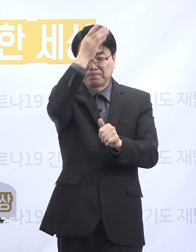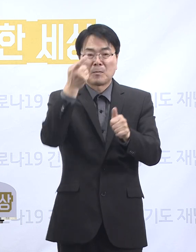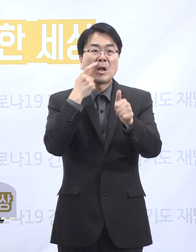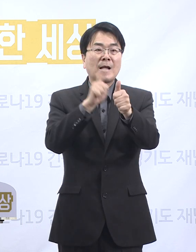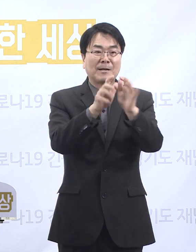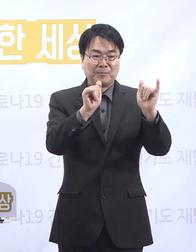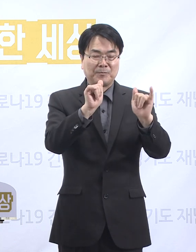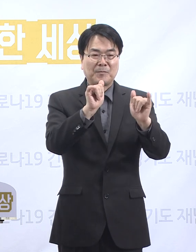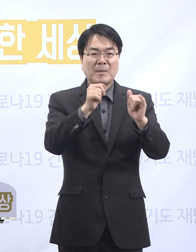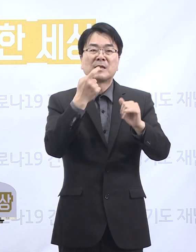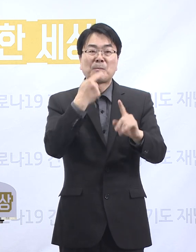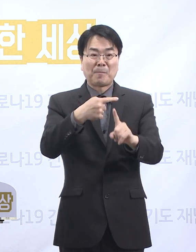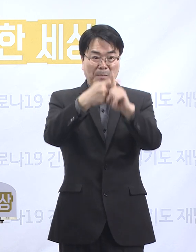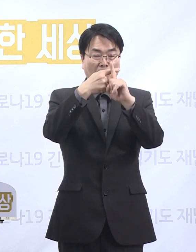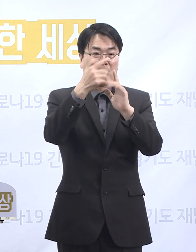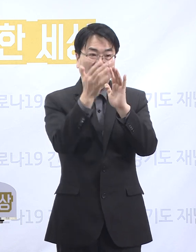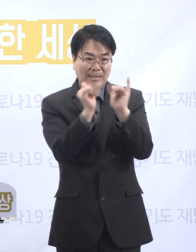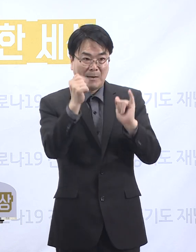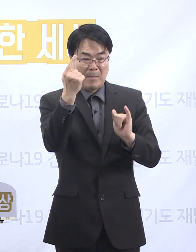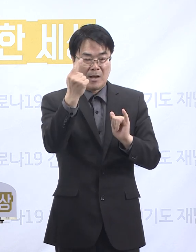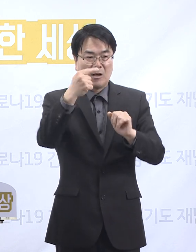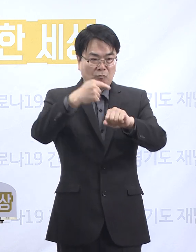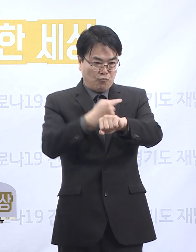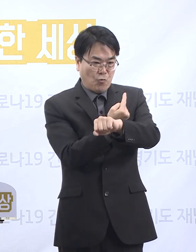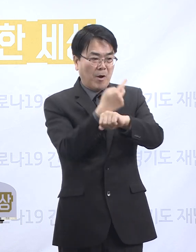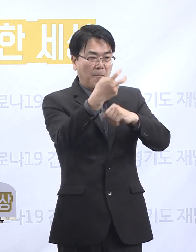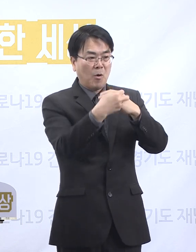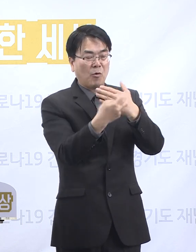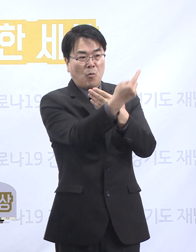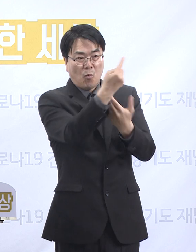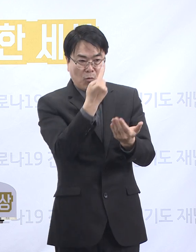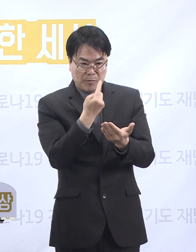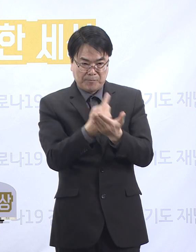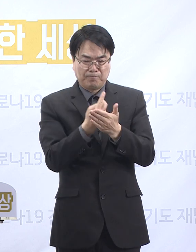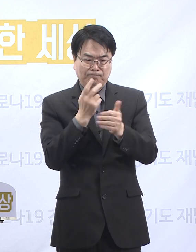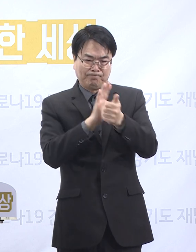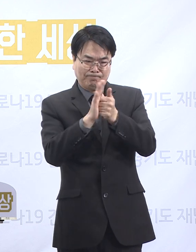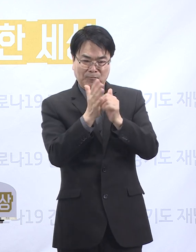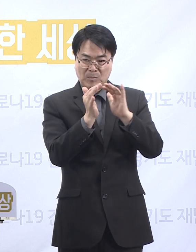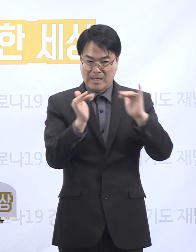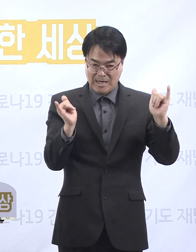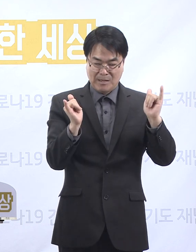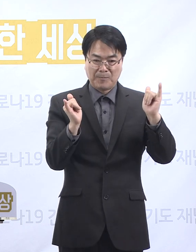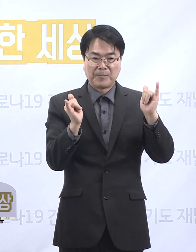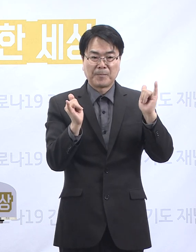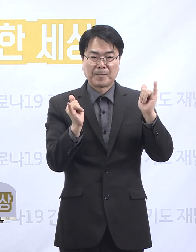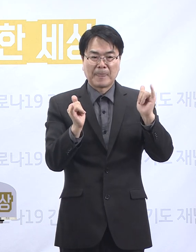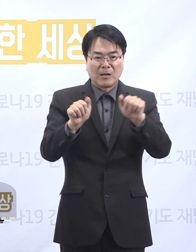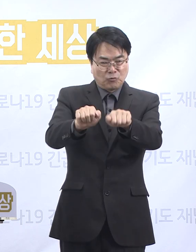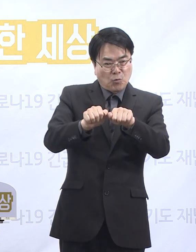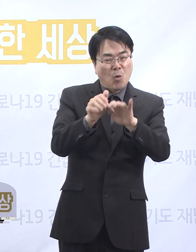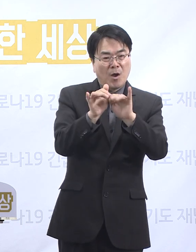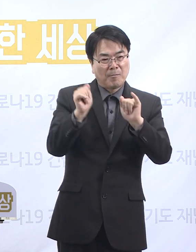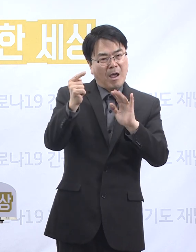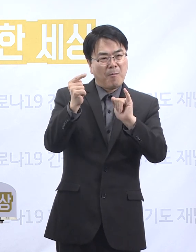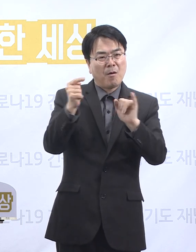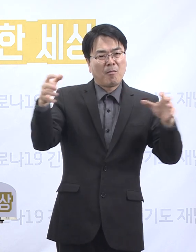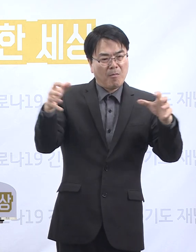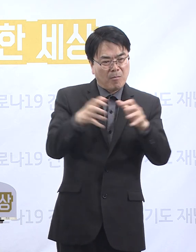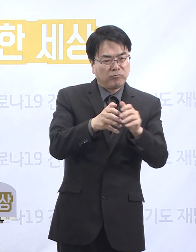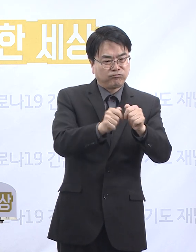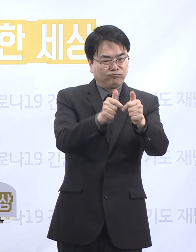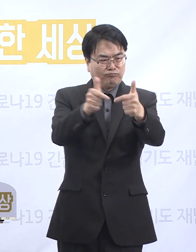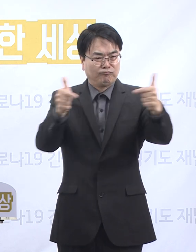1명, 원내 환자 6명, 원외 환자 1명, 간병인 4명, 미화원 1명이며 계속